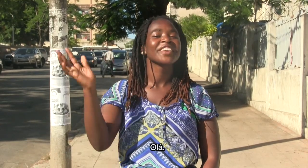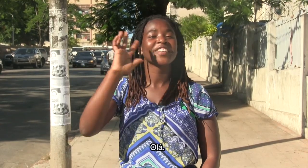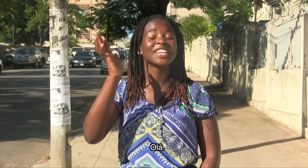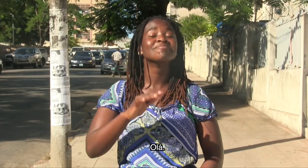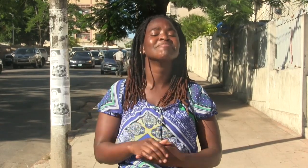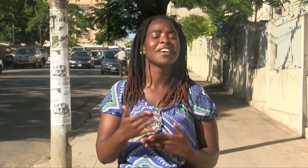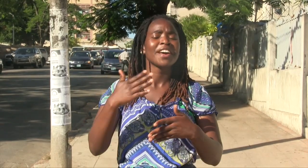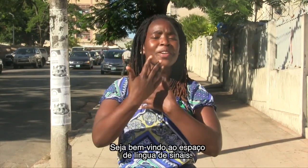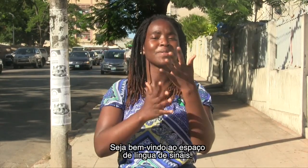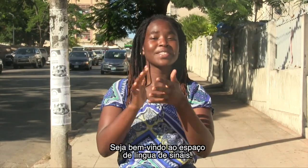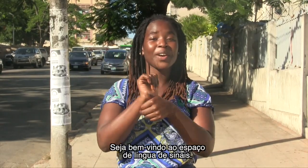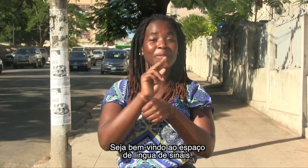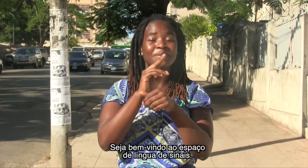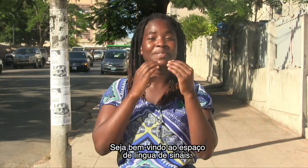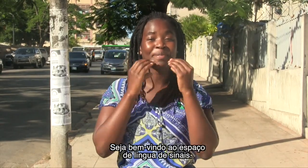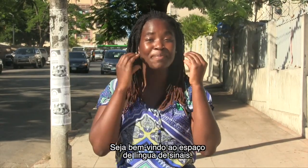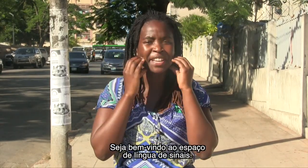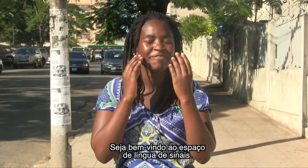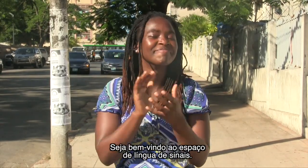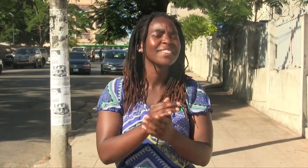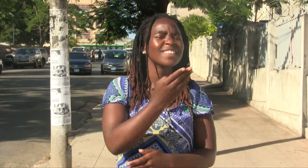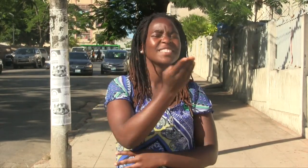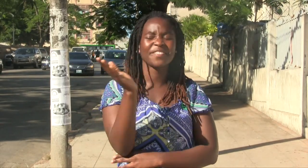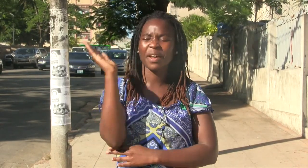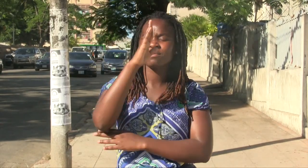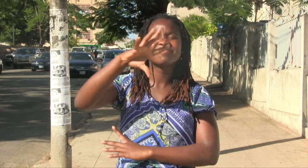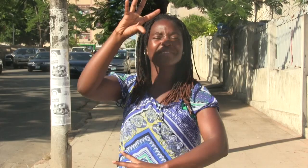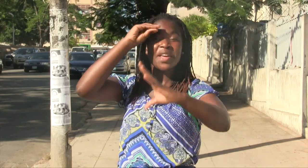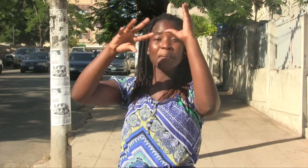Olá, seja bem-vindo ao Espaço de Língua de Sinais.